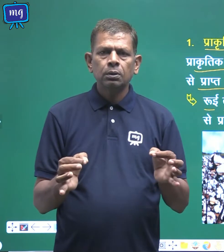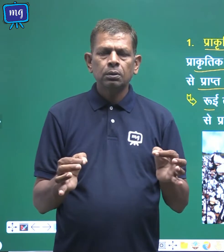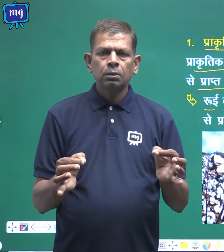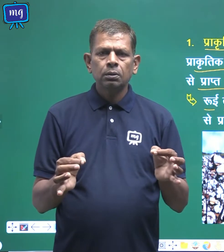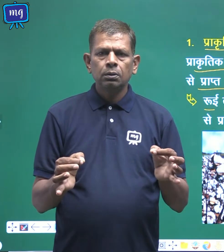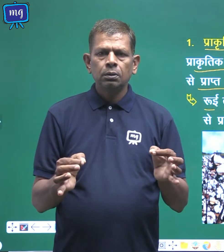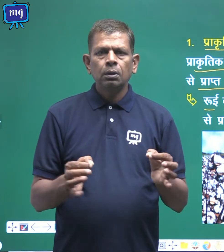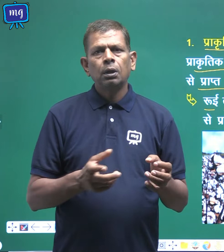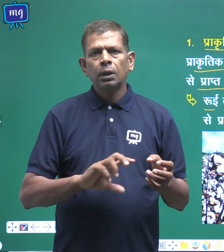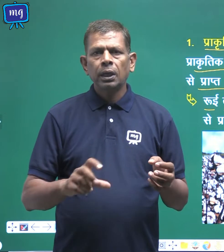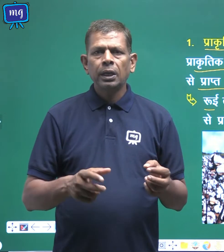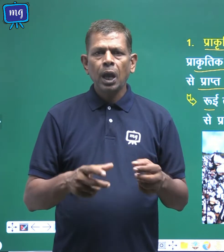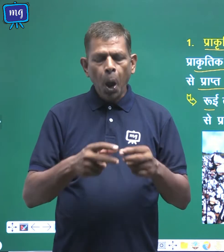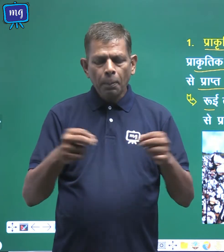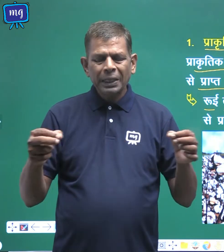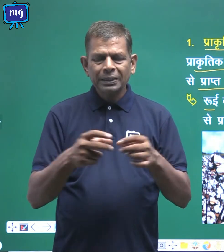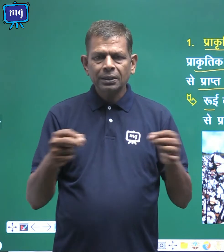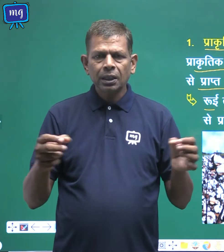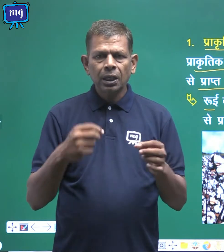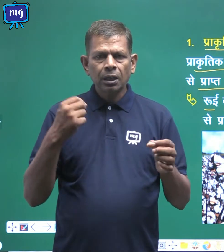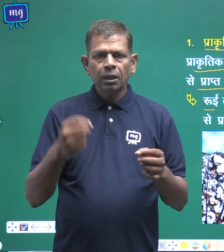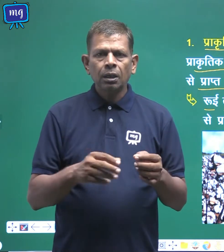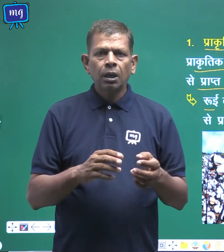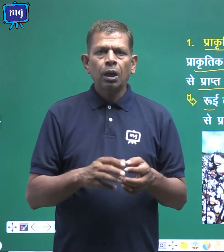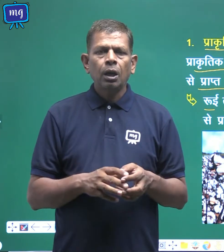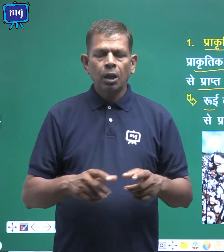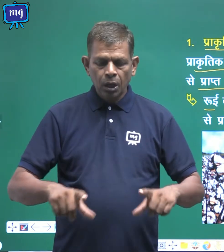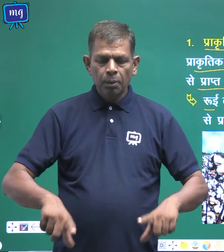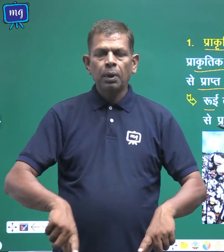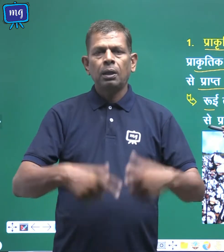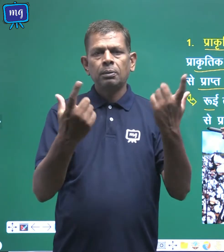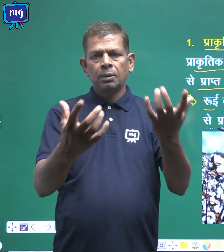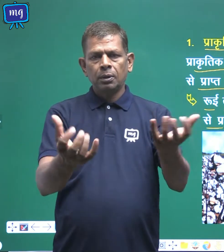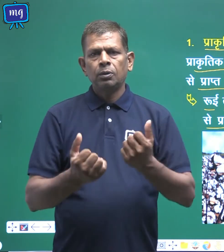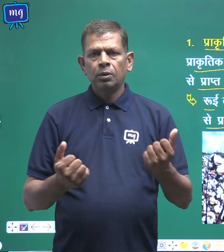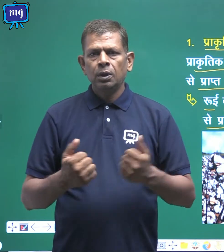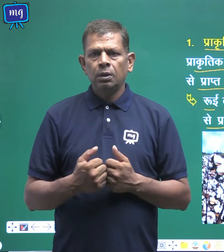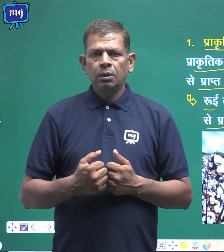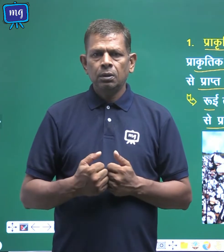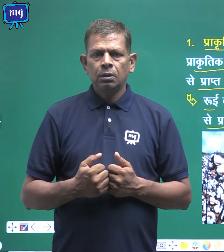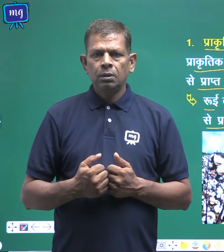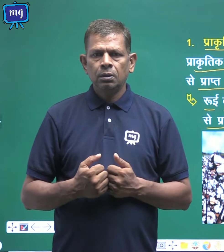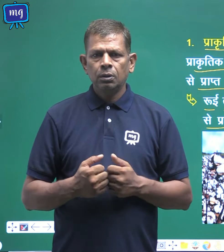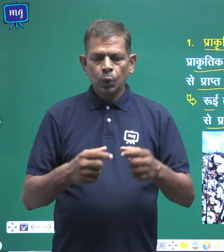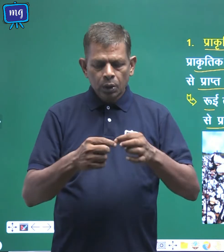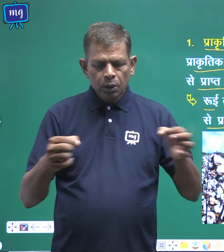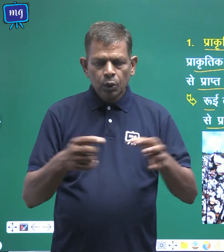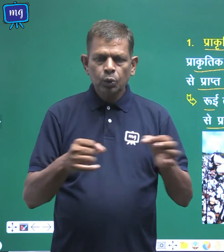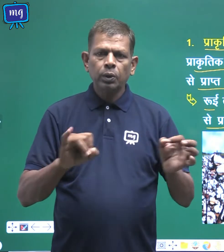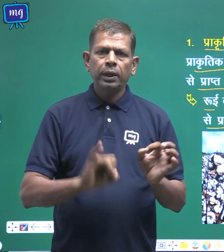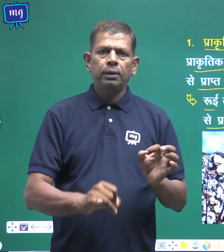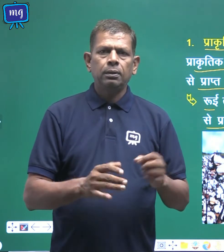यानि पर्टशन पादप से प्राप्थ होने वाले तन्तु